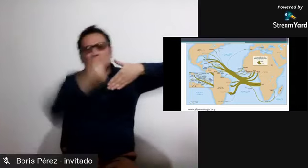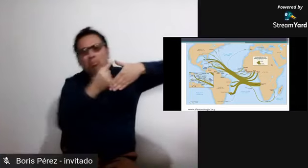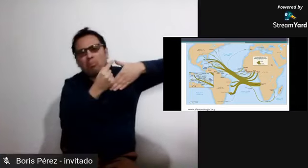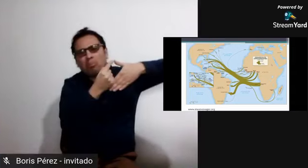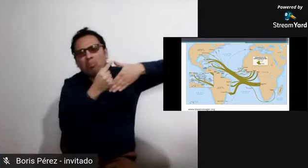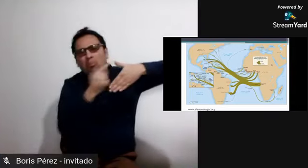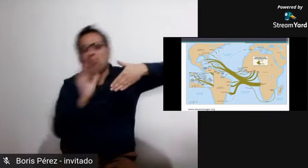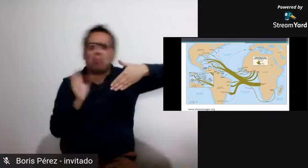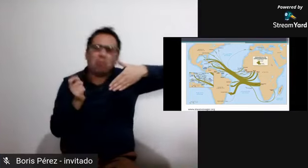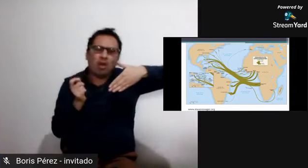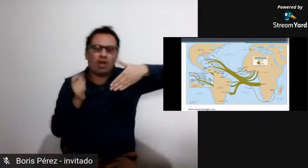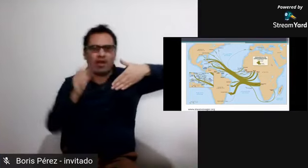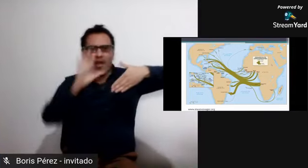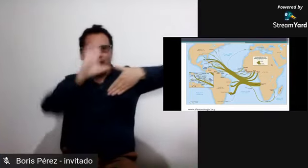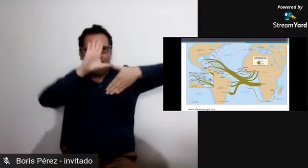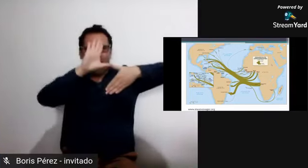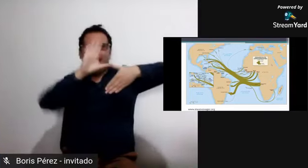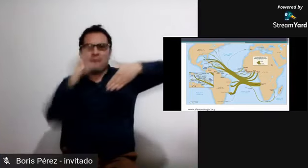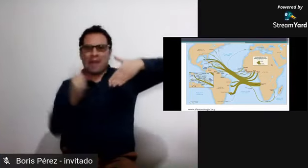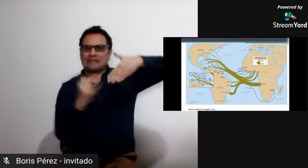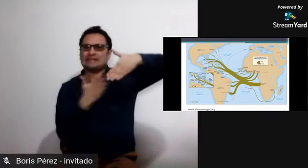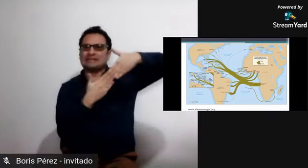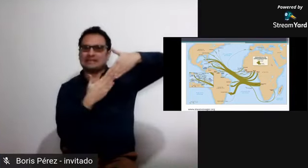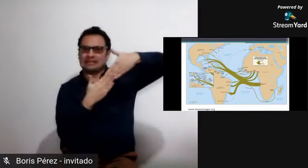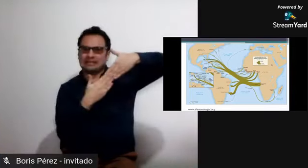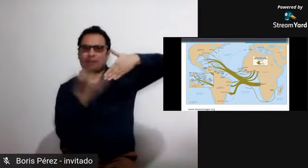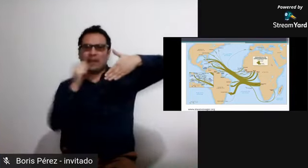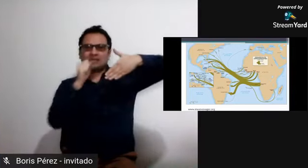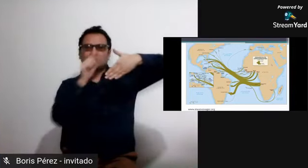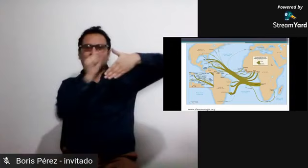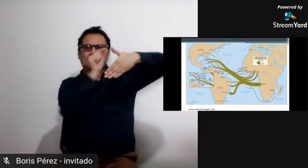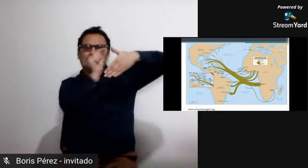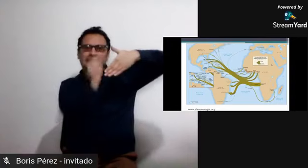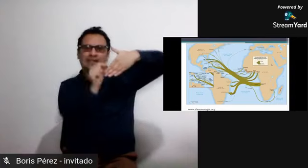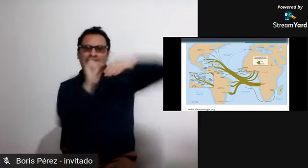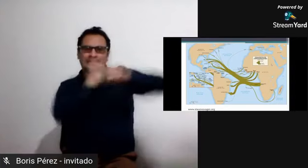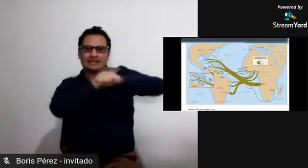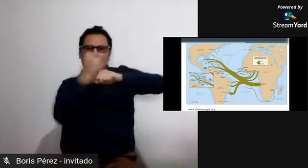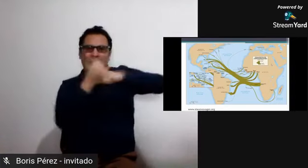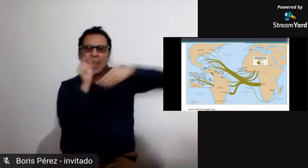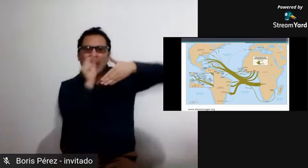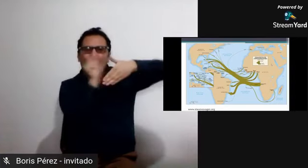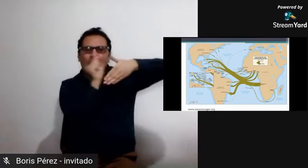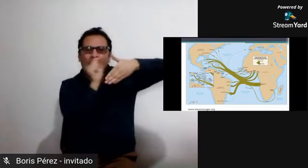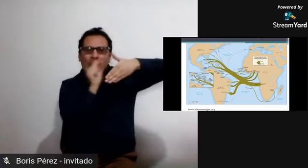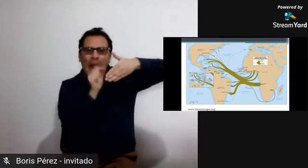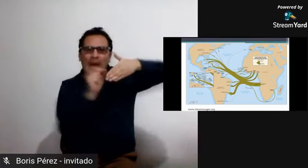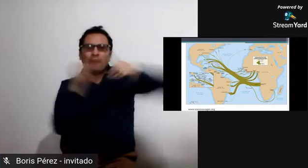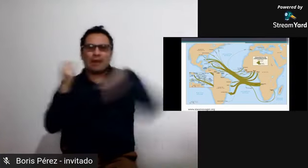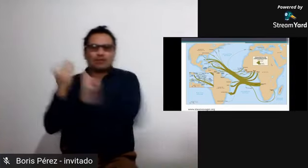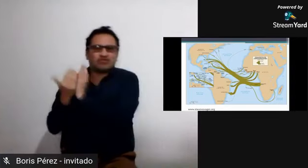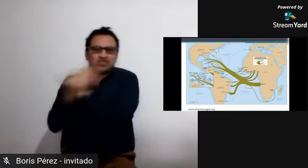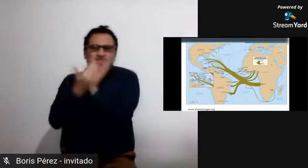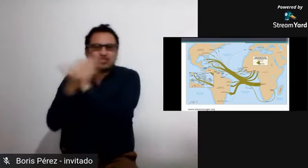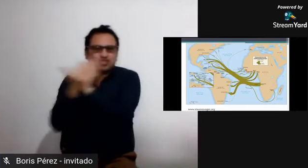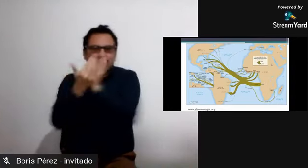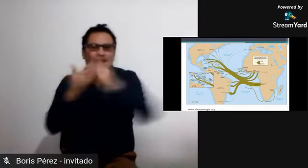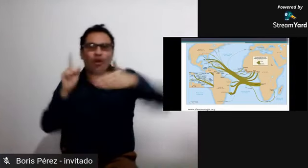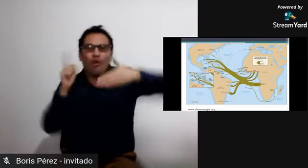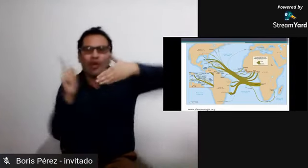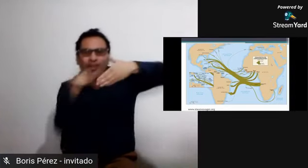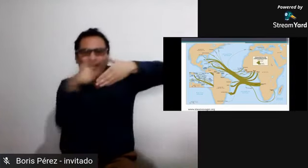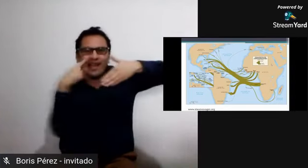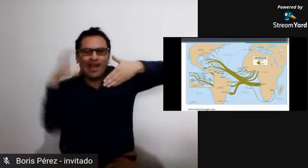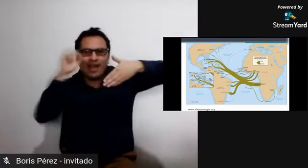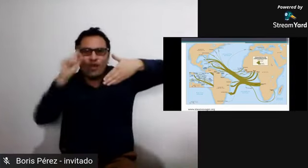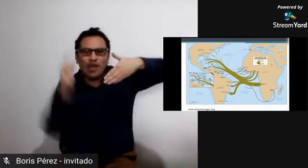naturalmente a los otros países de américa como perú ecuador y las islas del caribe pero en haití